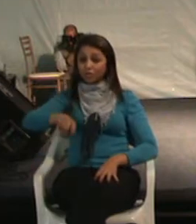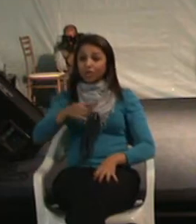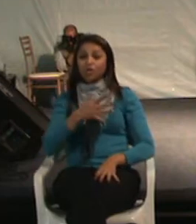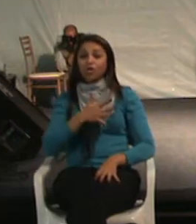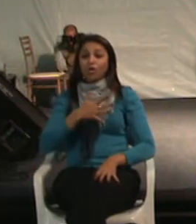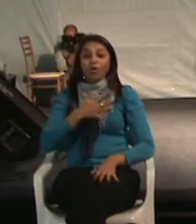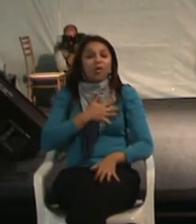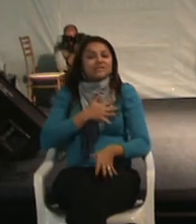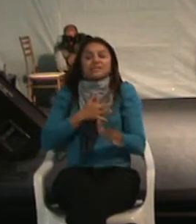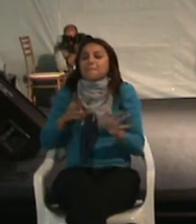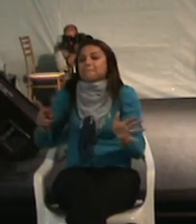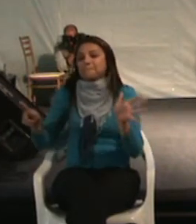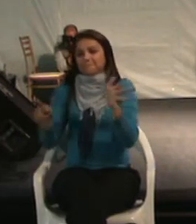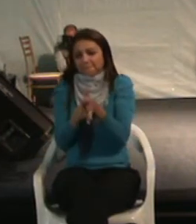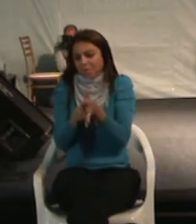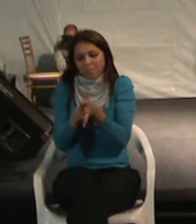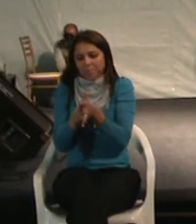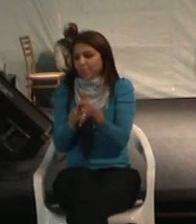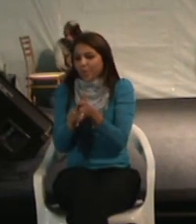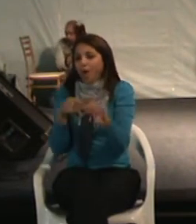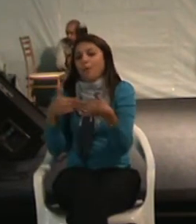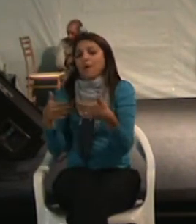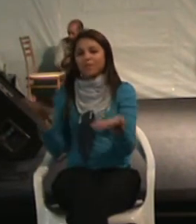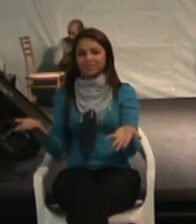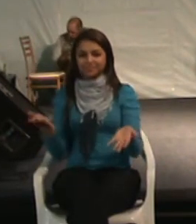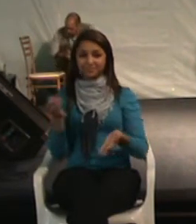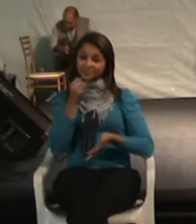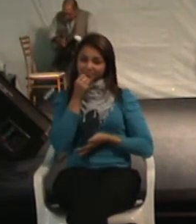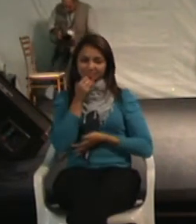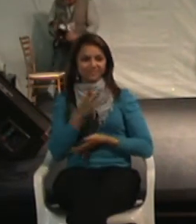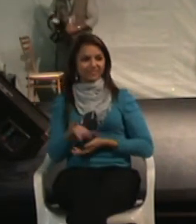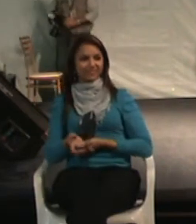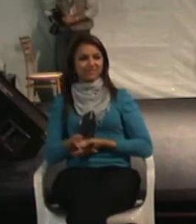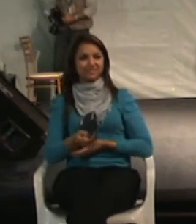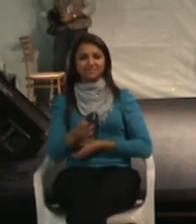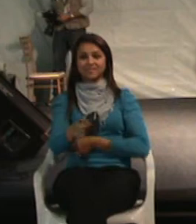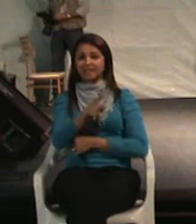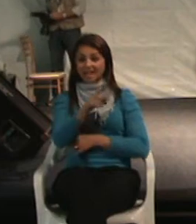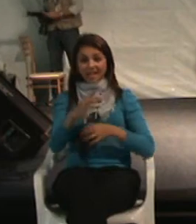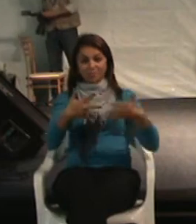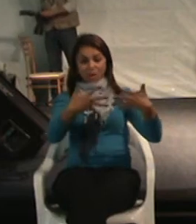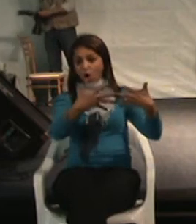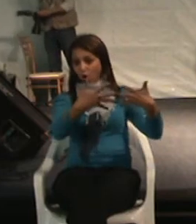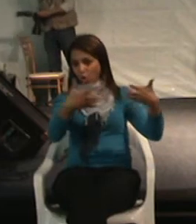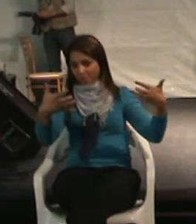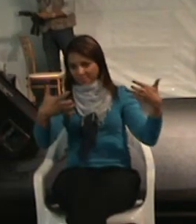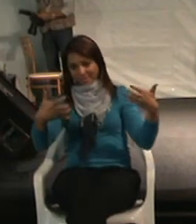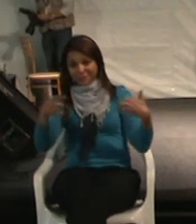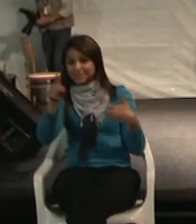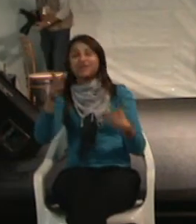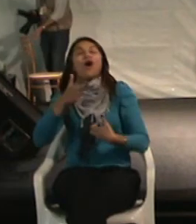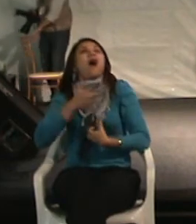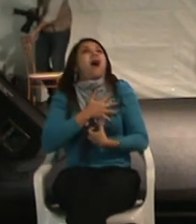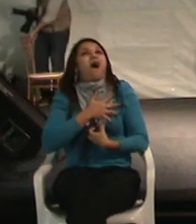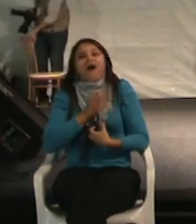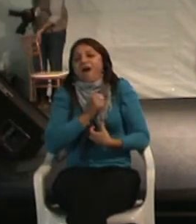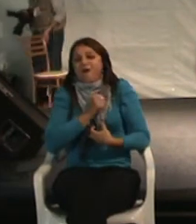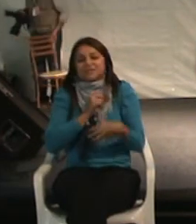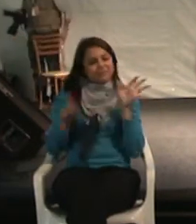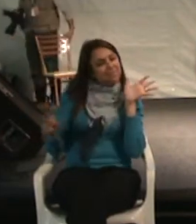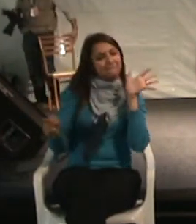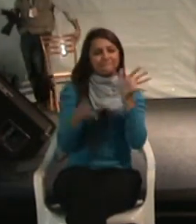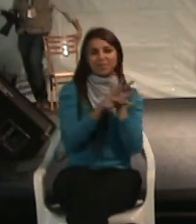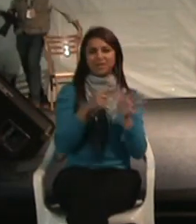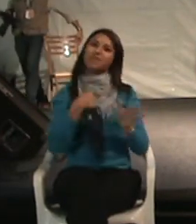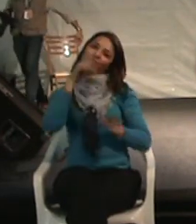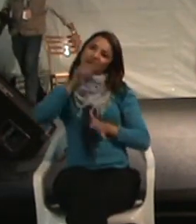à família copeliana? Quem é que não gosta de pertencer ao clube da vila? Ao clube de